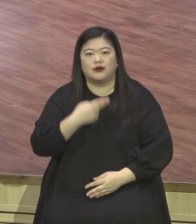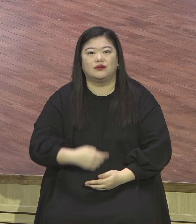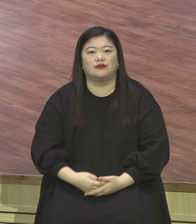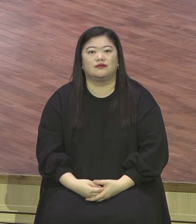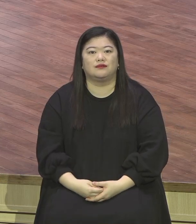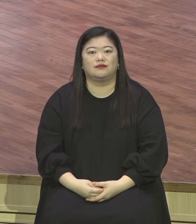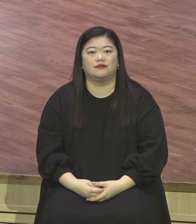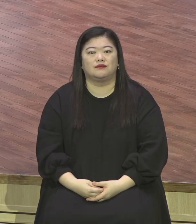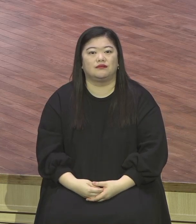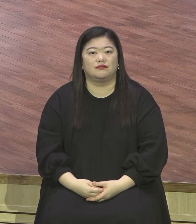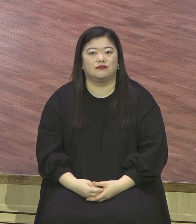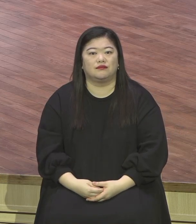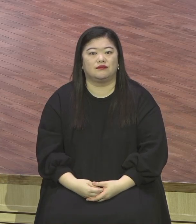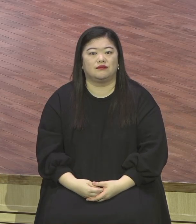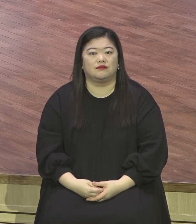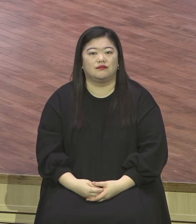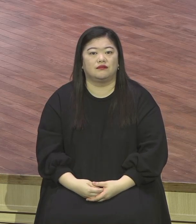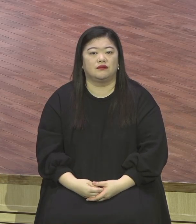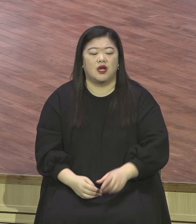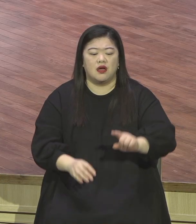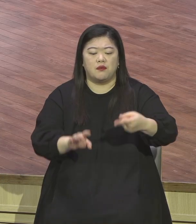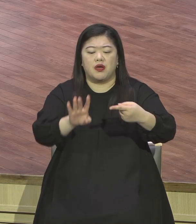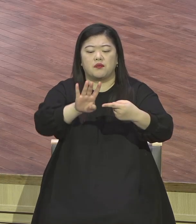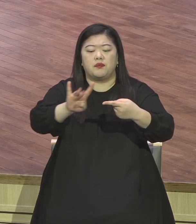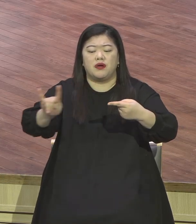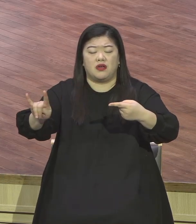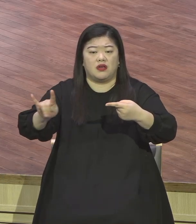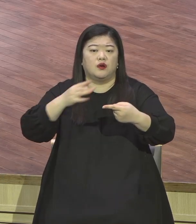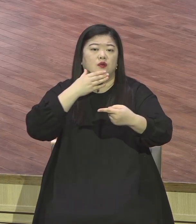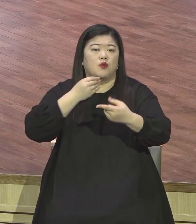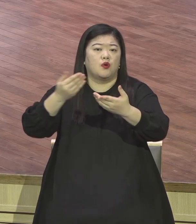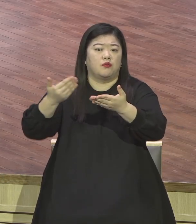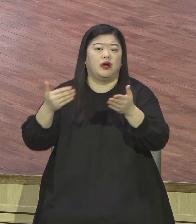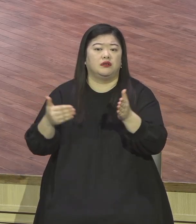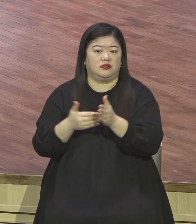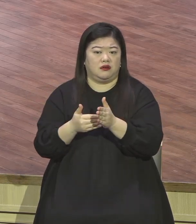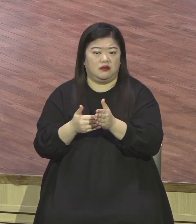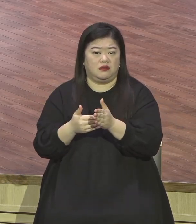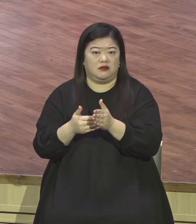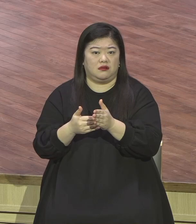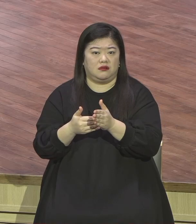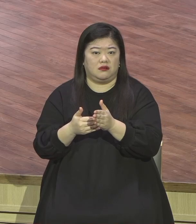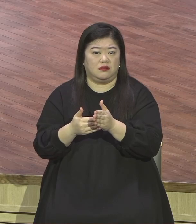백배를 장득해하여 번성하고 마침내 뭐여 거부가 되었더라